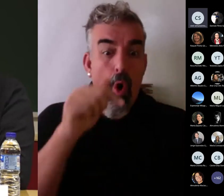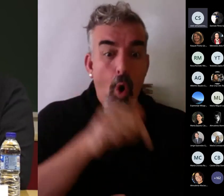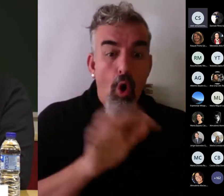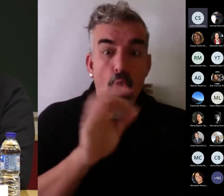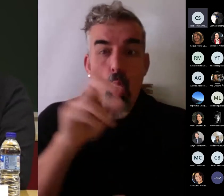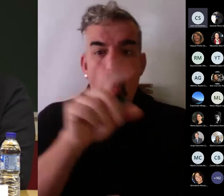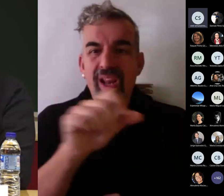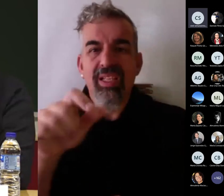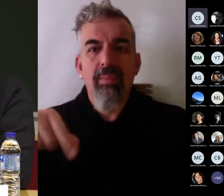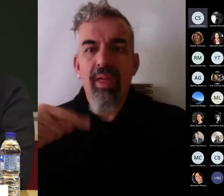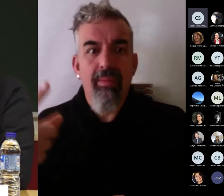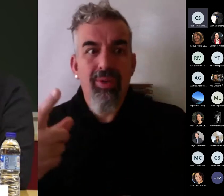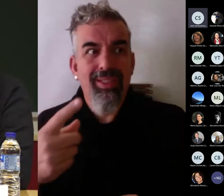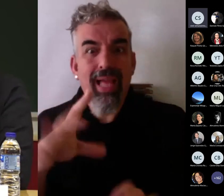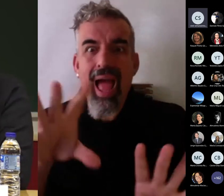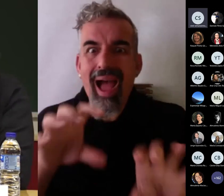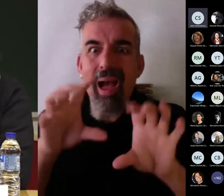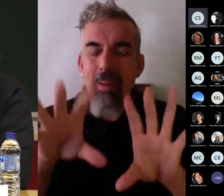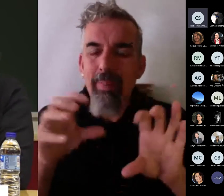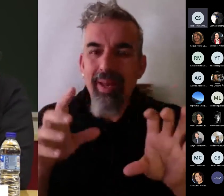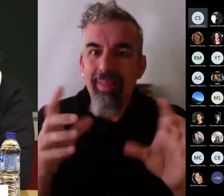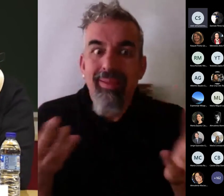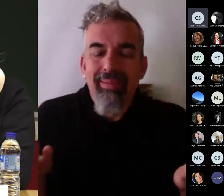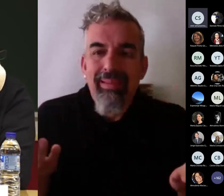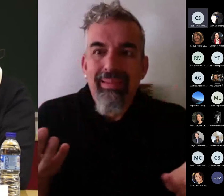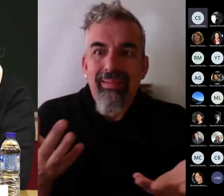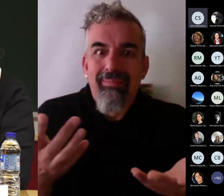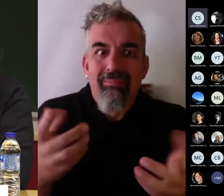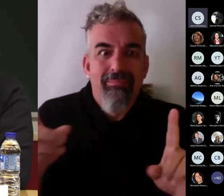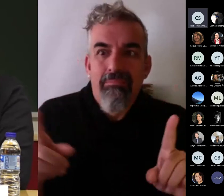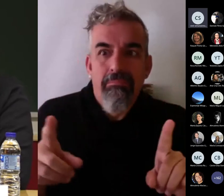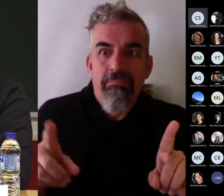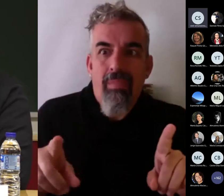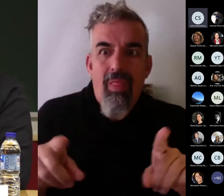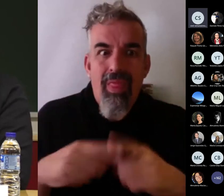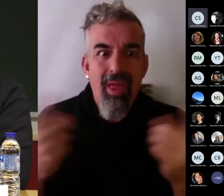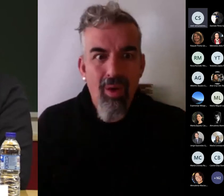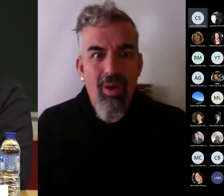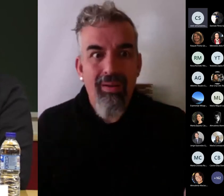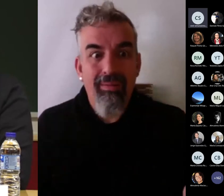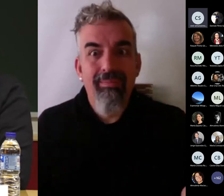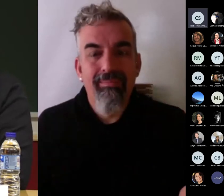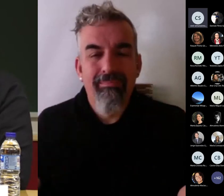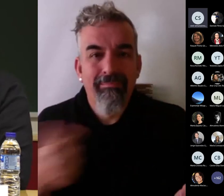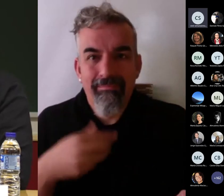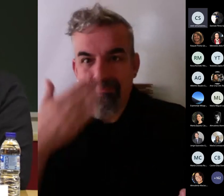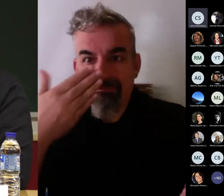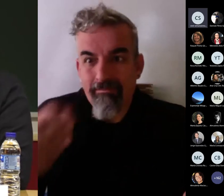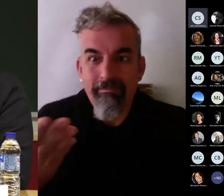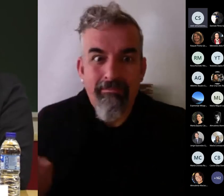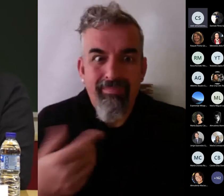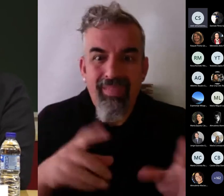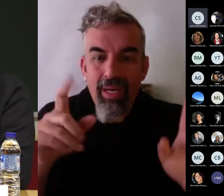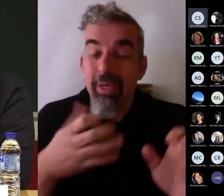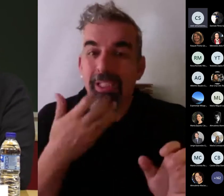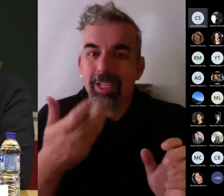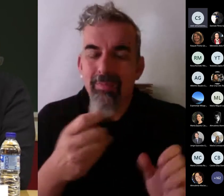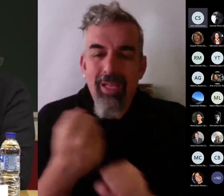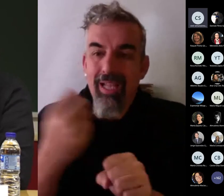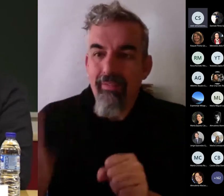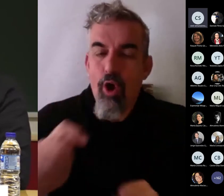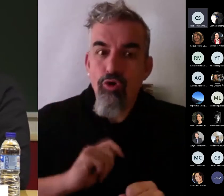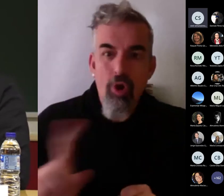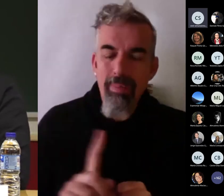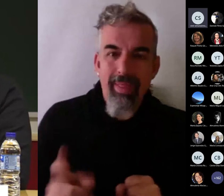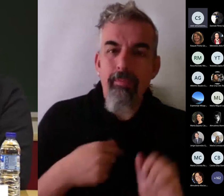semana adquieras cierta capacidad dentro de una semana, no va a valer igual. Pero, sin embargo, la limitación de medios hace